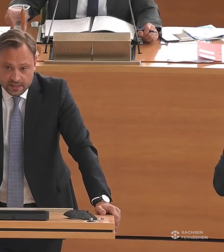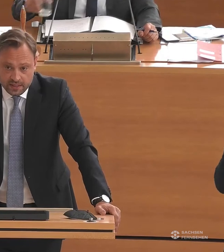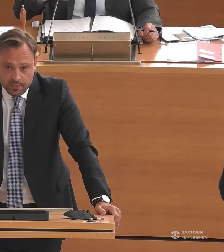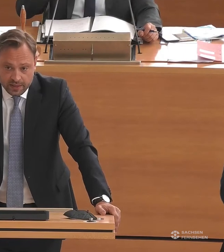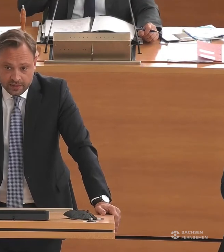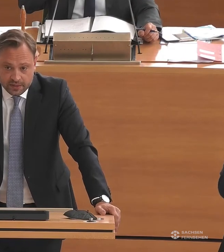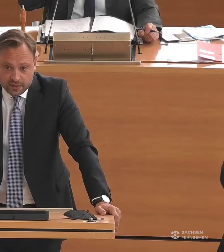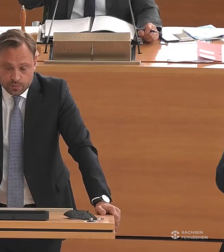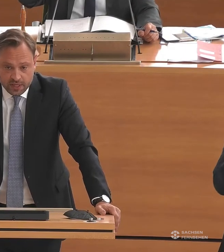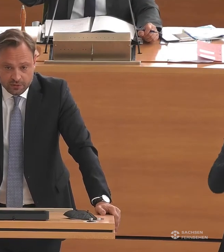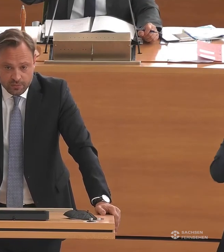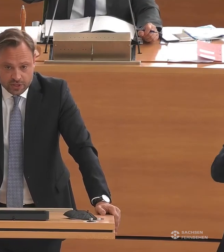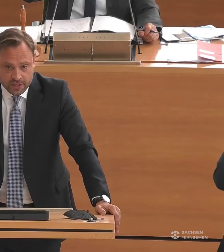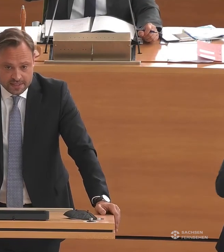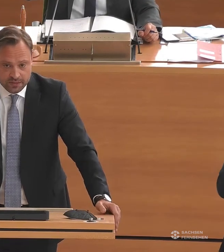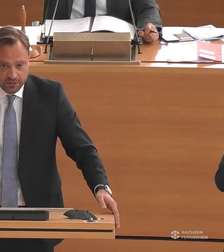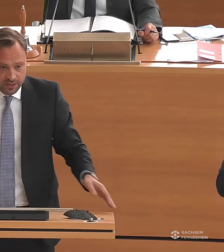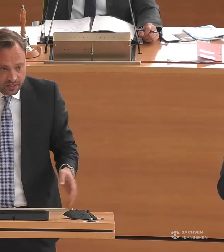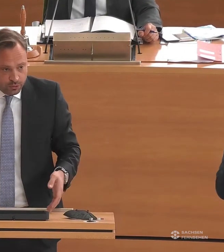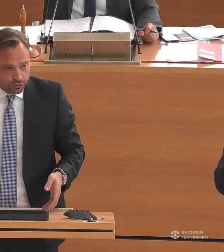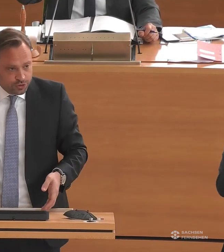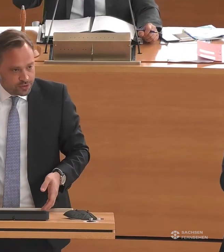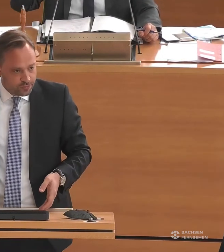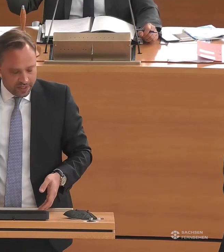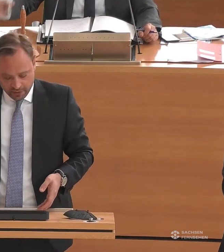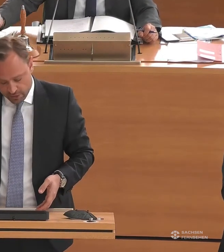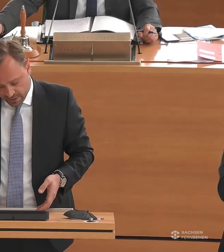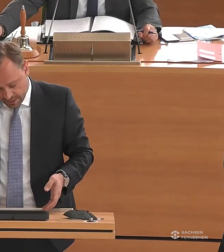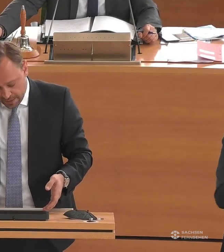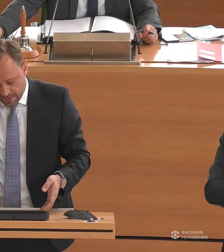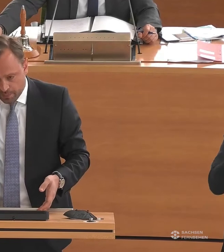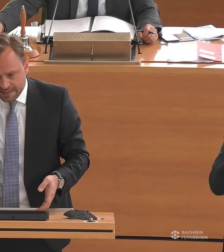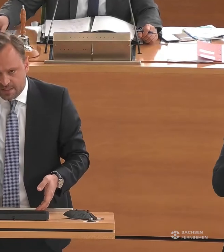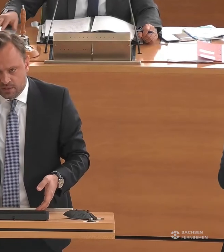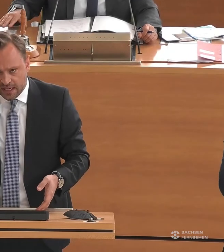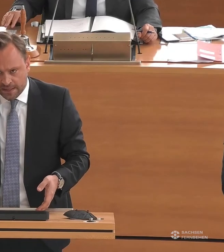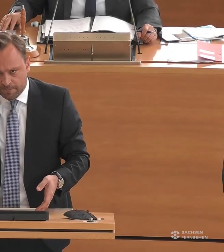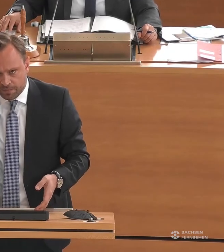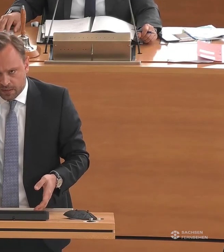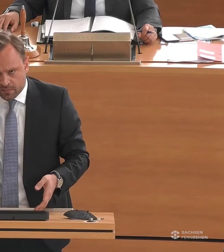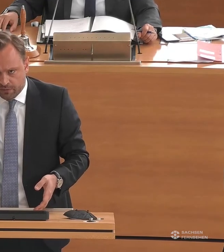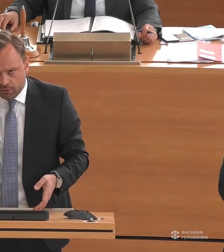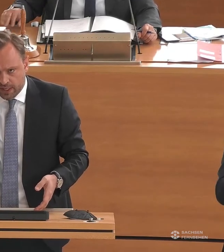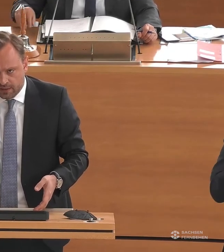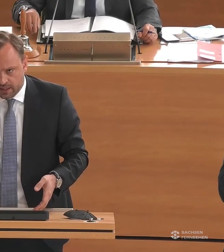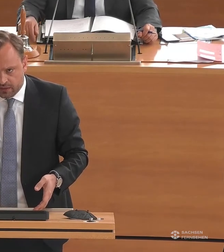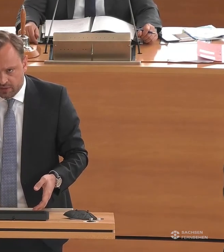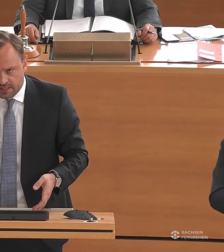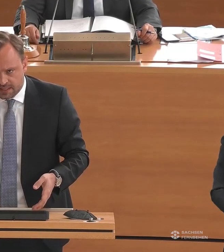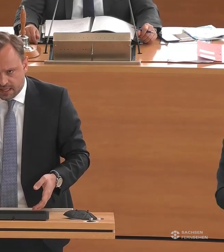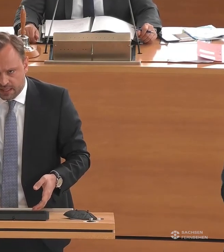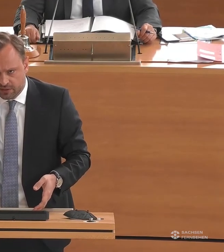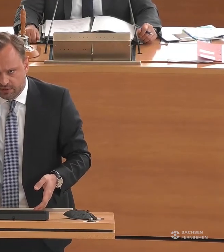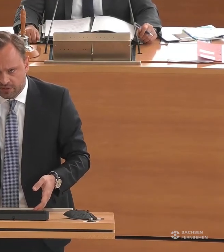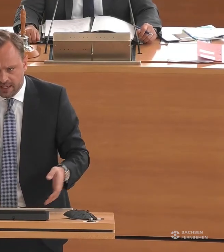Gebärdensprachdolmetschern herzlich für die Unterstützung bei der heutigen Debatte zu danken. Meine Vorrednerin hat